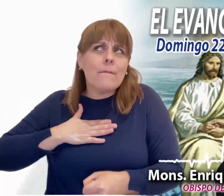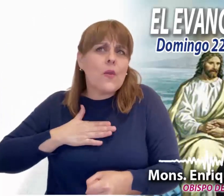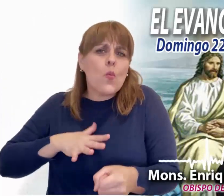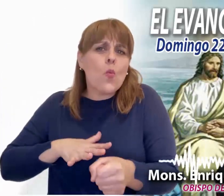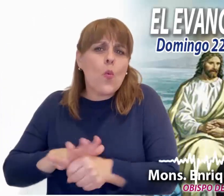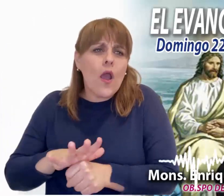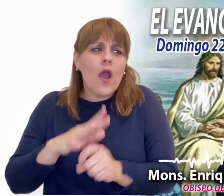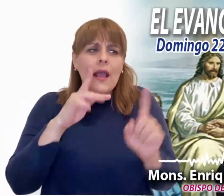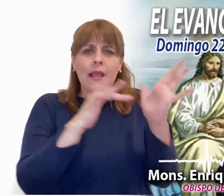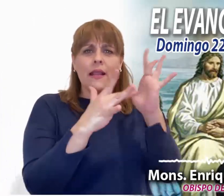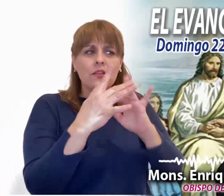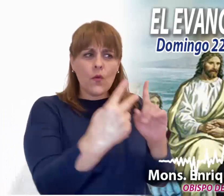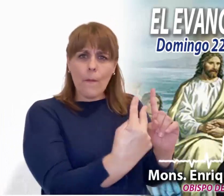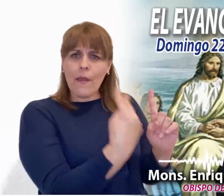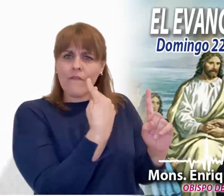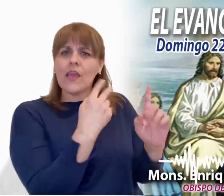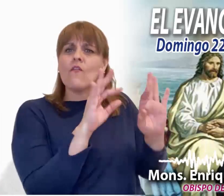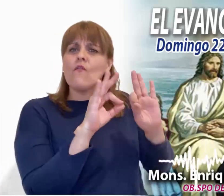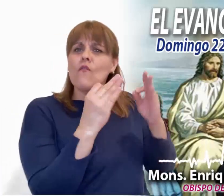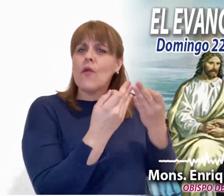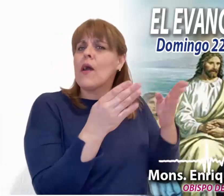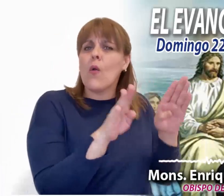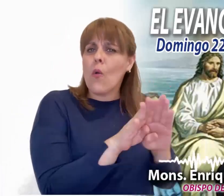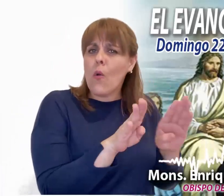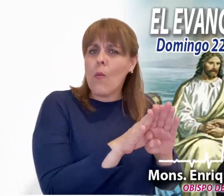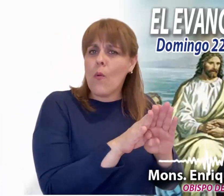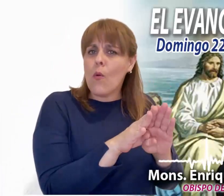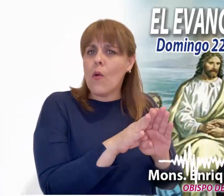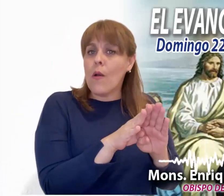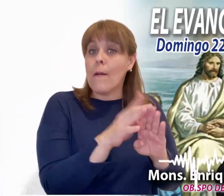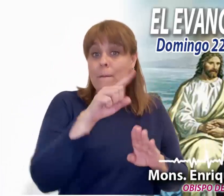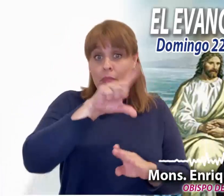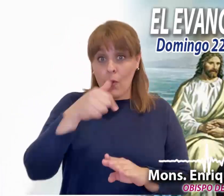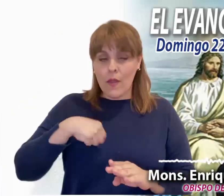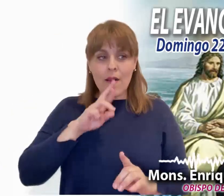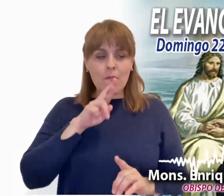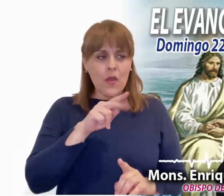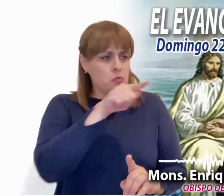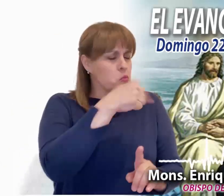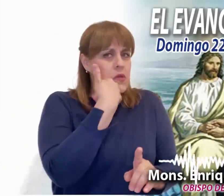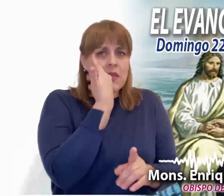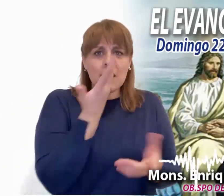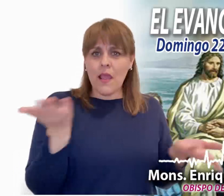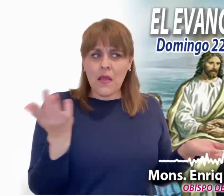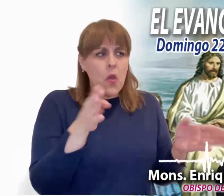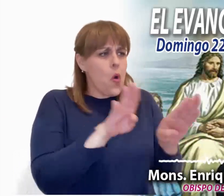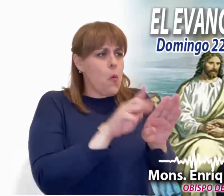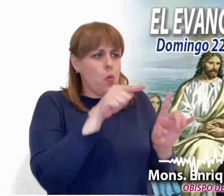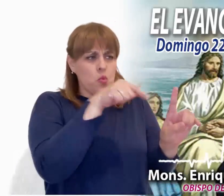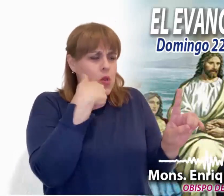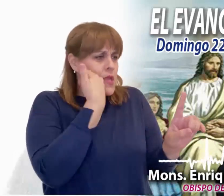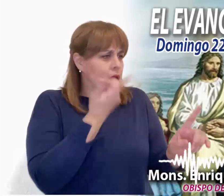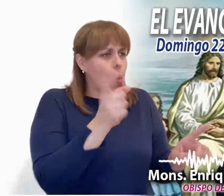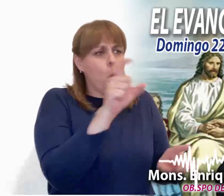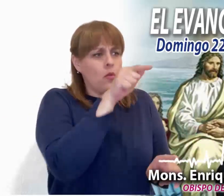mí y cómo me mira Jesús y responder lo que tú quieras, como tú lo